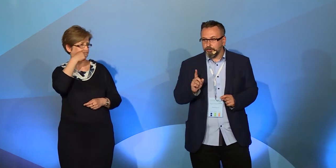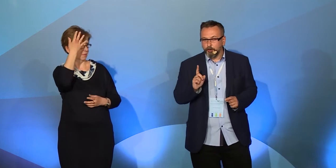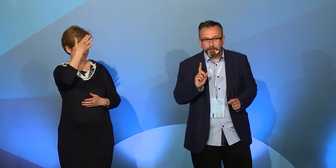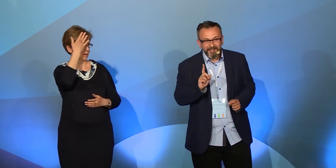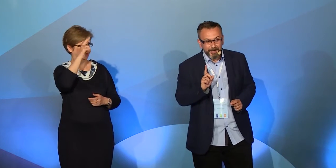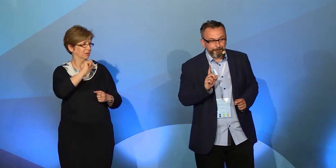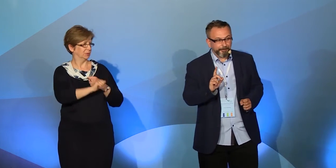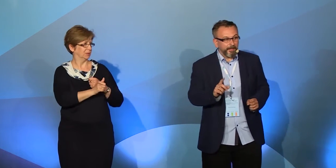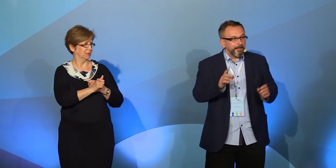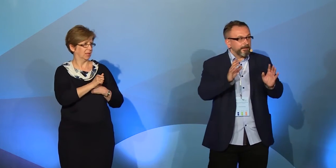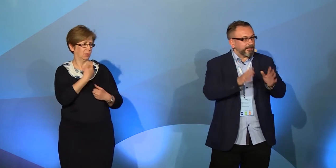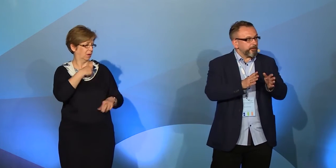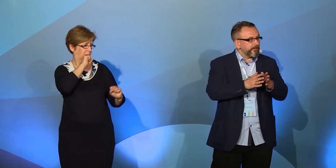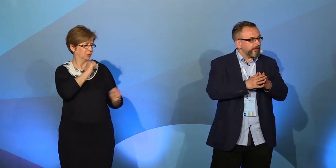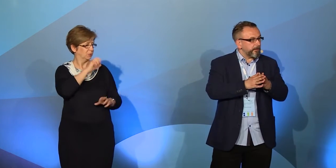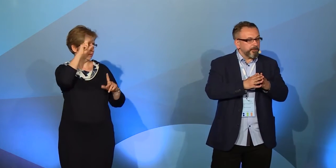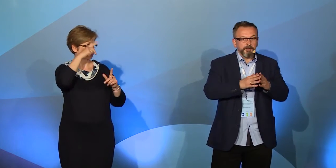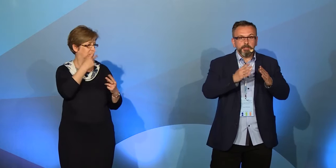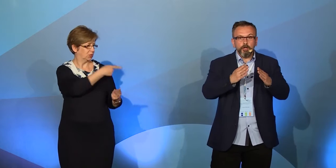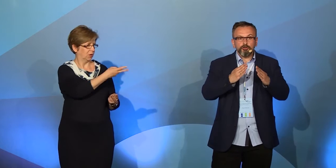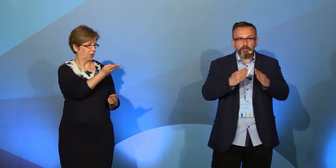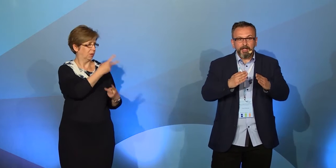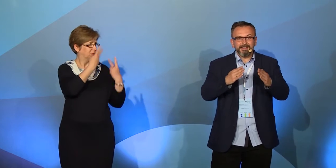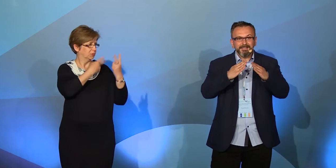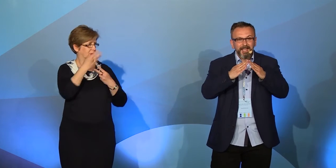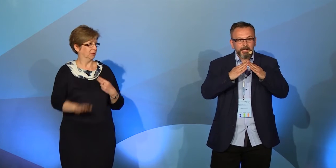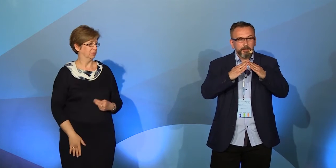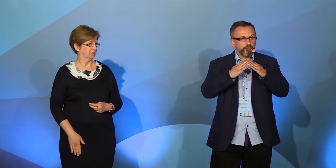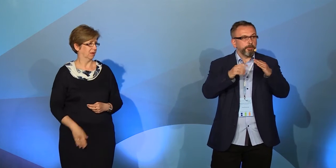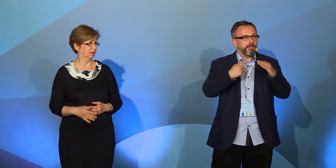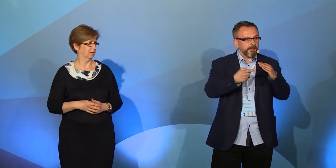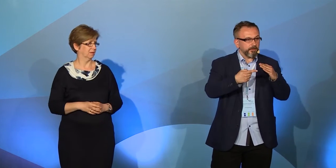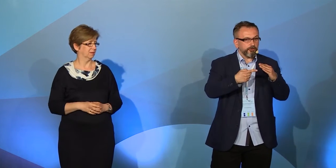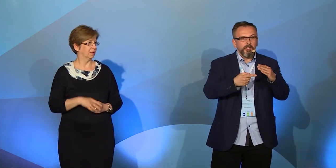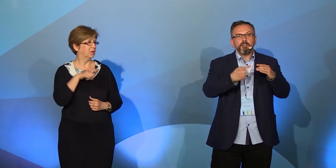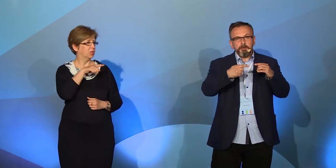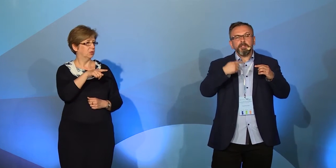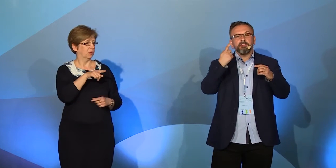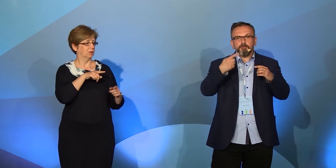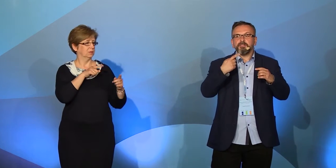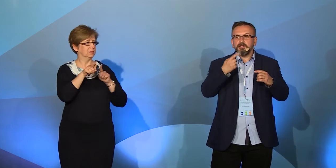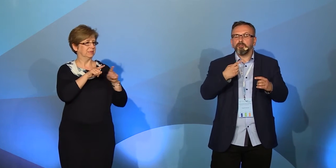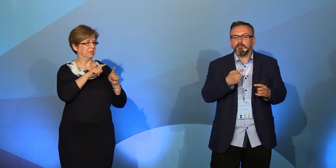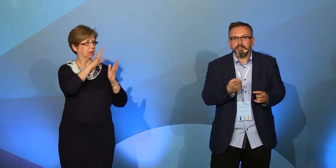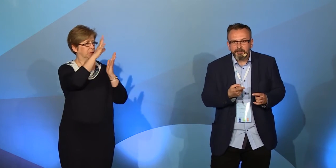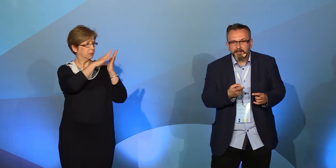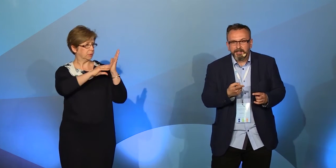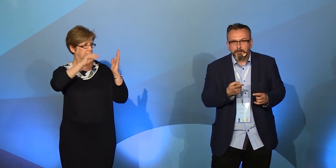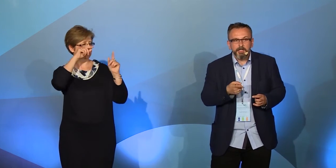szukają psa. Tak samo jest z językami migowymi. To, że znak przypomina coś, to my potem jesteśmy w stanie rozumieć, jak ten znak znamy.